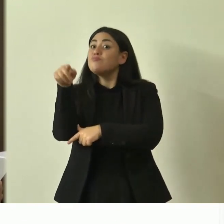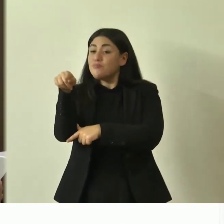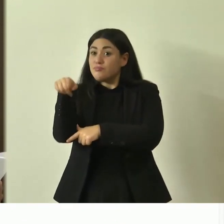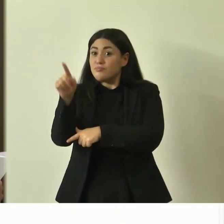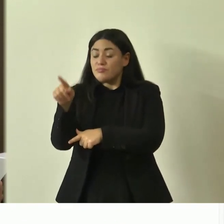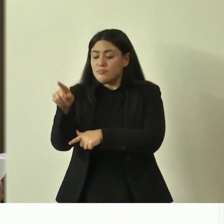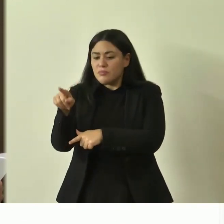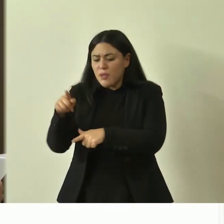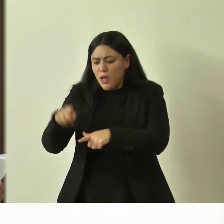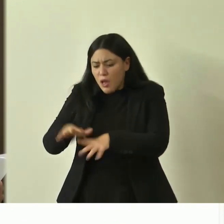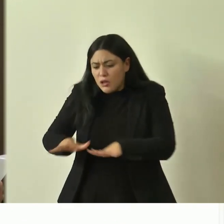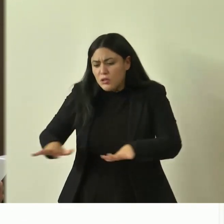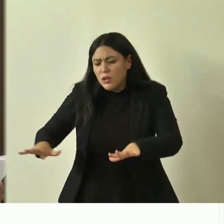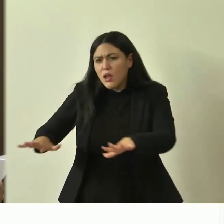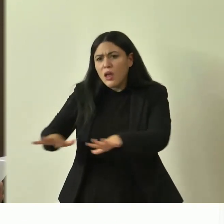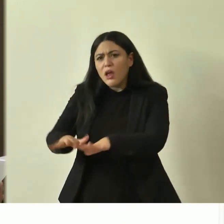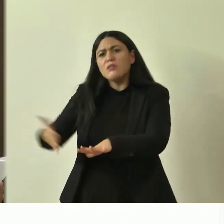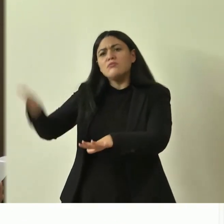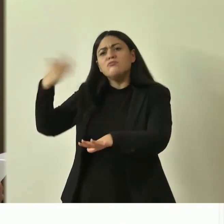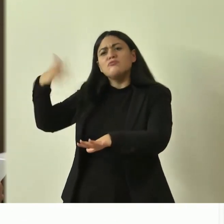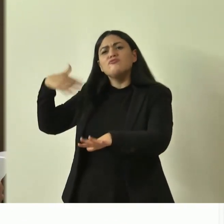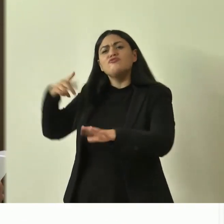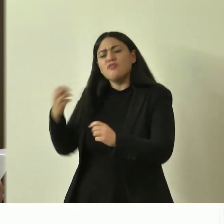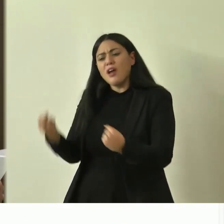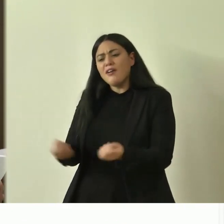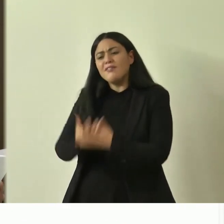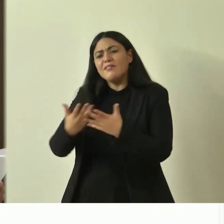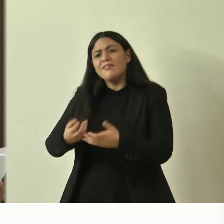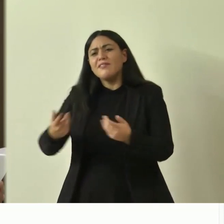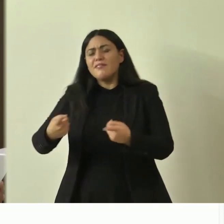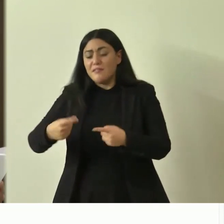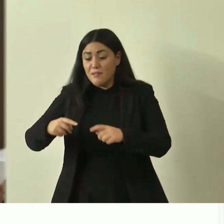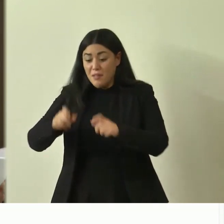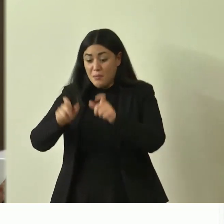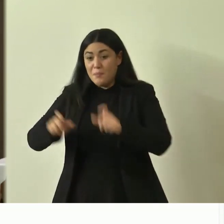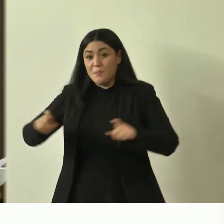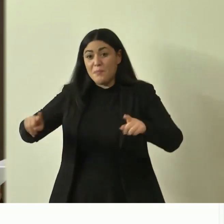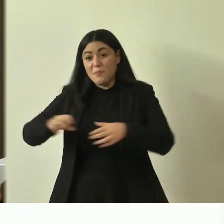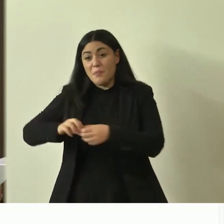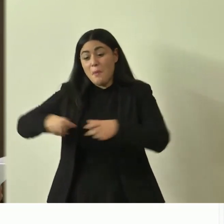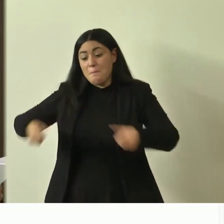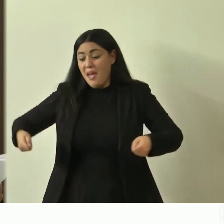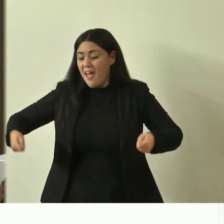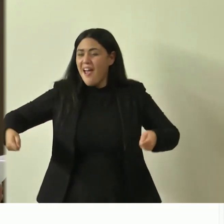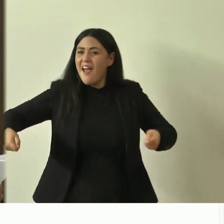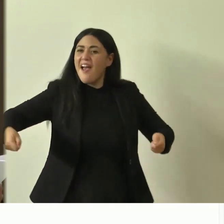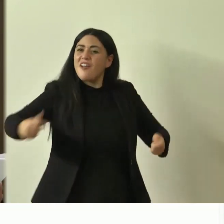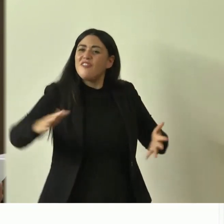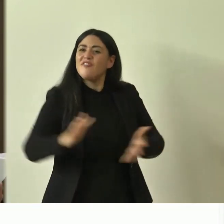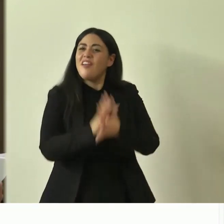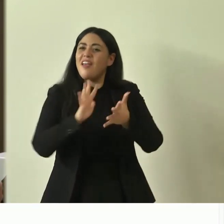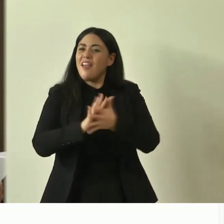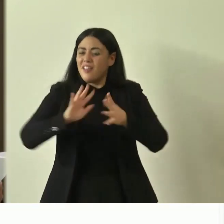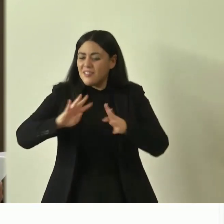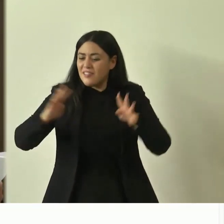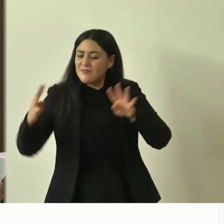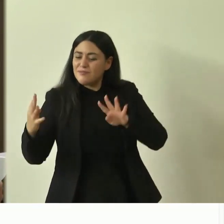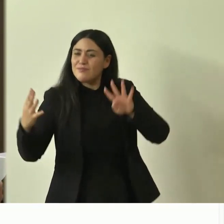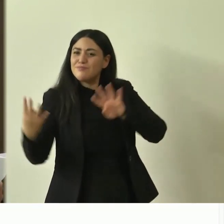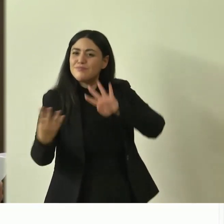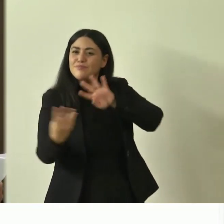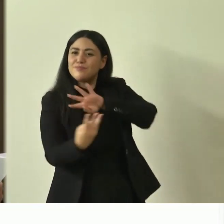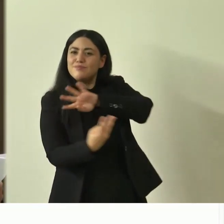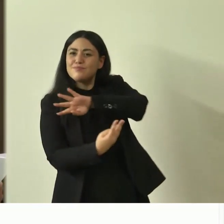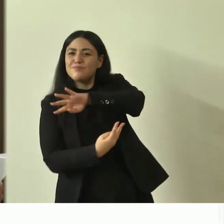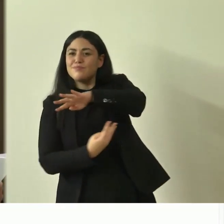avevano danzato in festa l'ederia di incerchio mano nella mano intorno al tronco che per le sue mostruose dimensioni